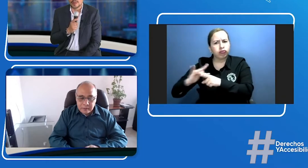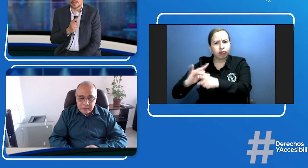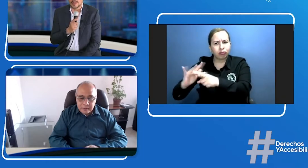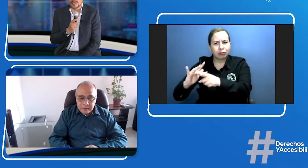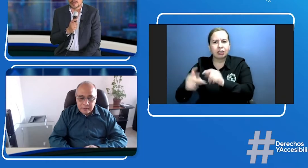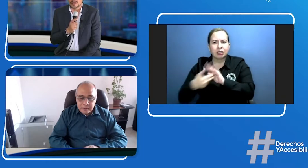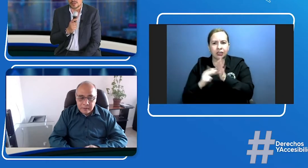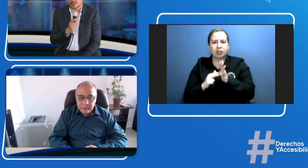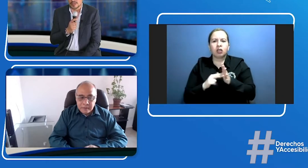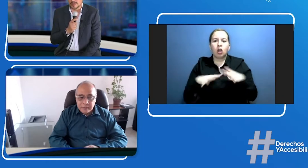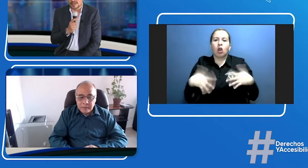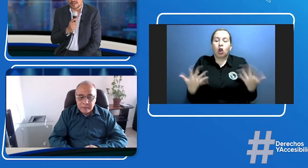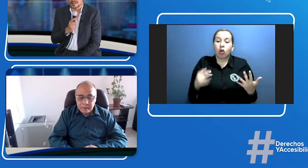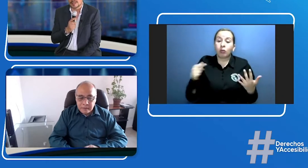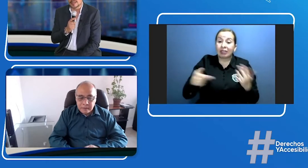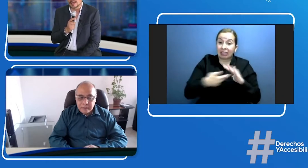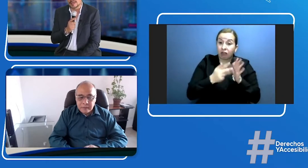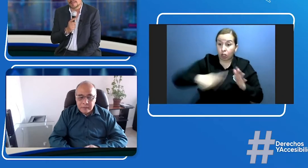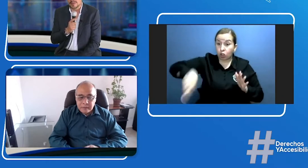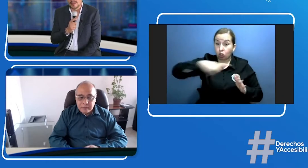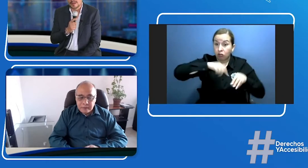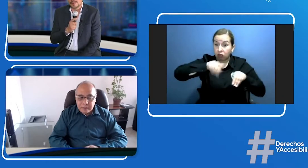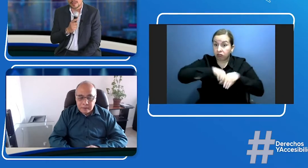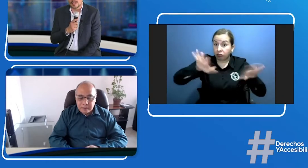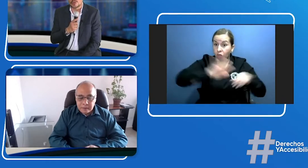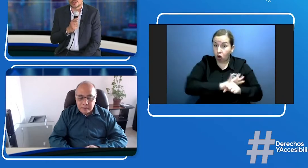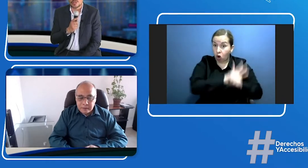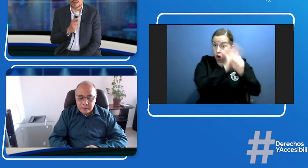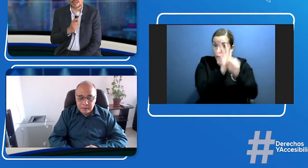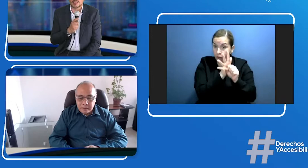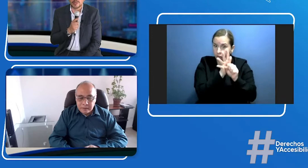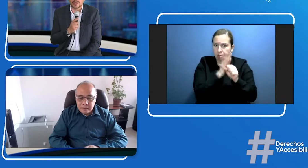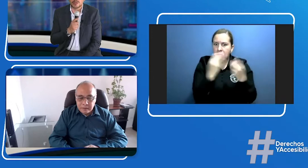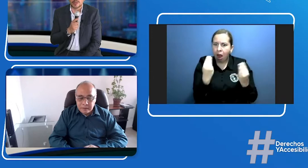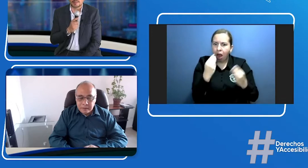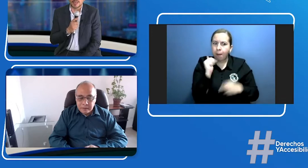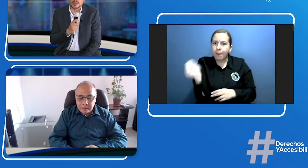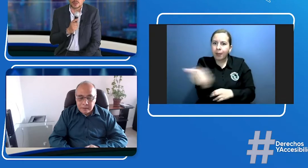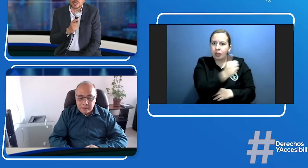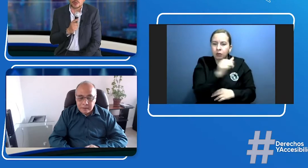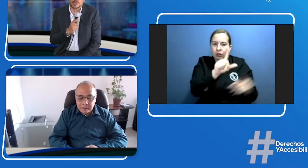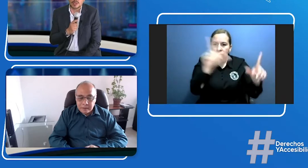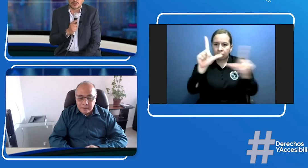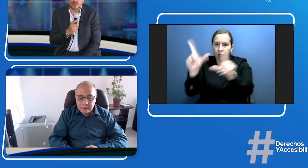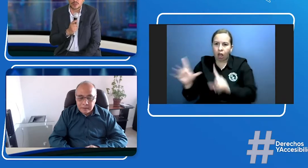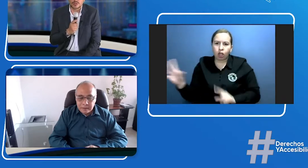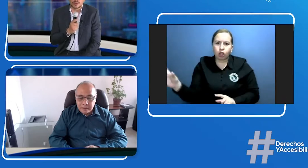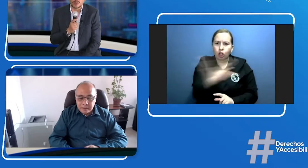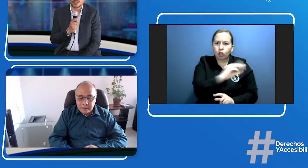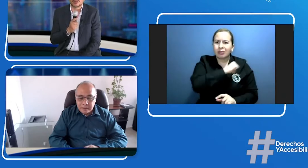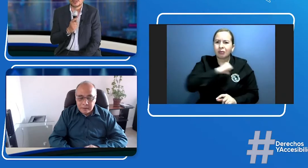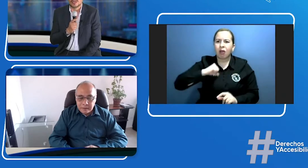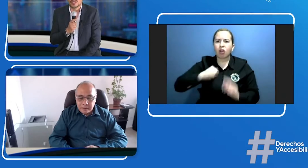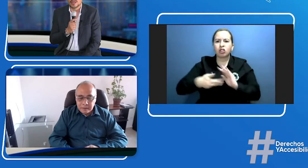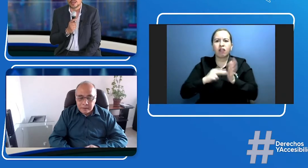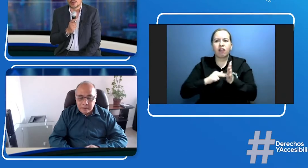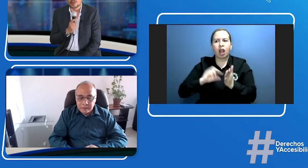emergencia durante la emergencia sanitaria para que los canales privados también estuvieran obligados como los públicos a incluir